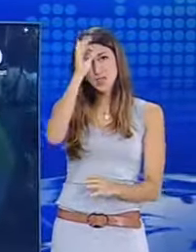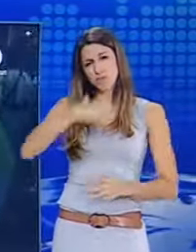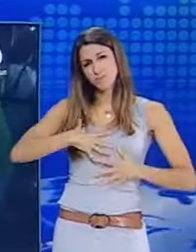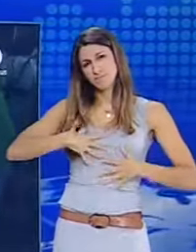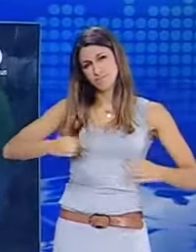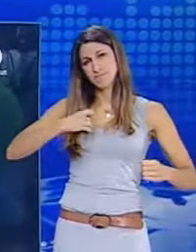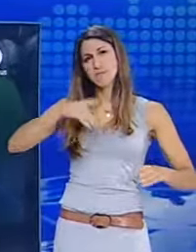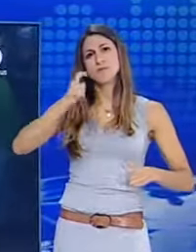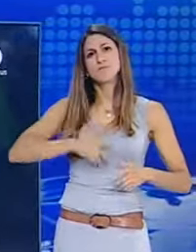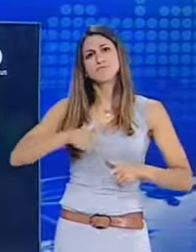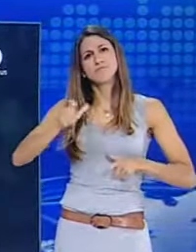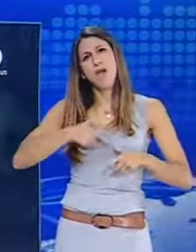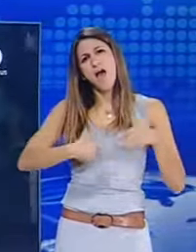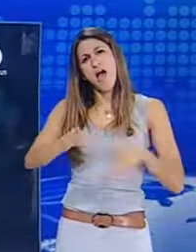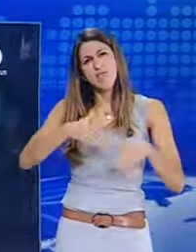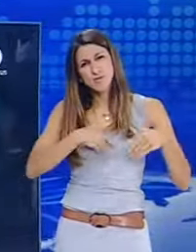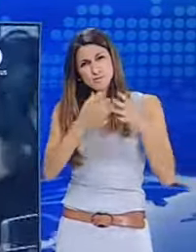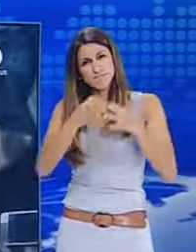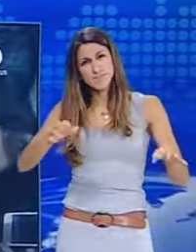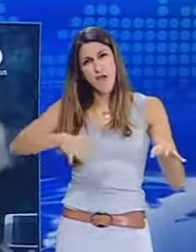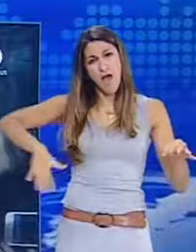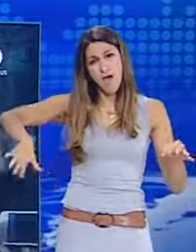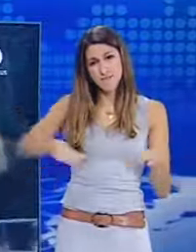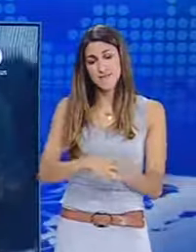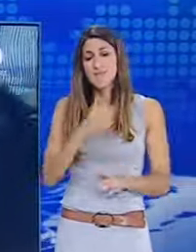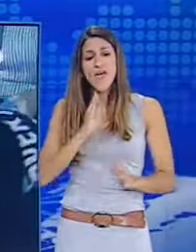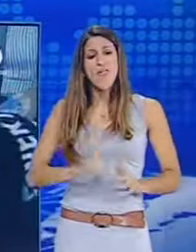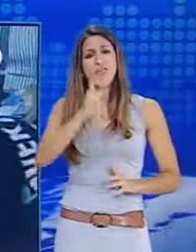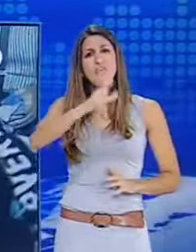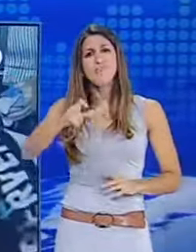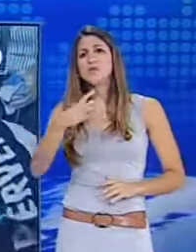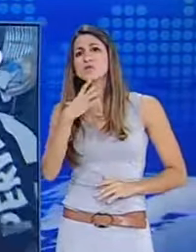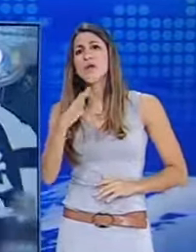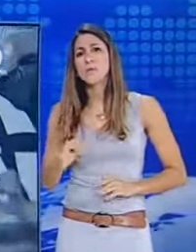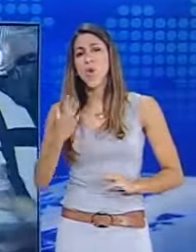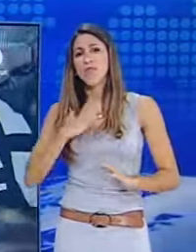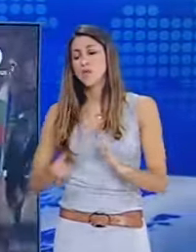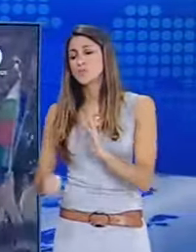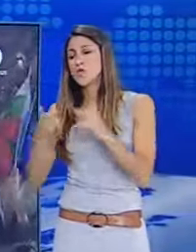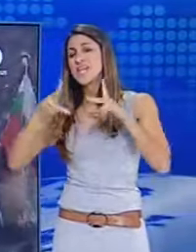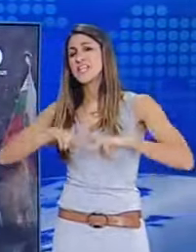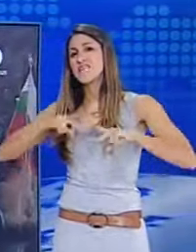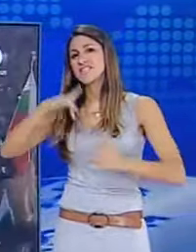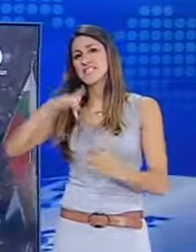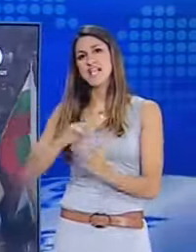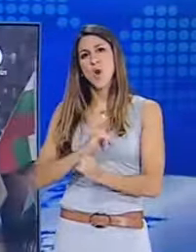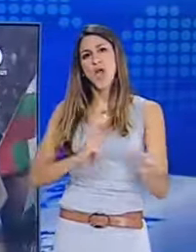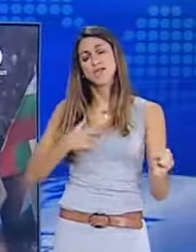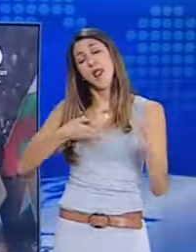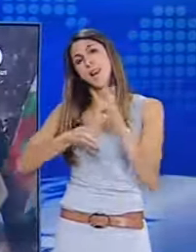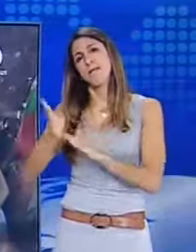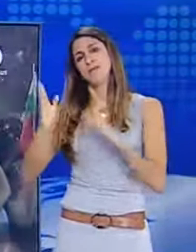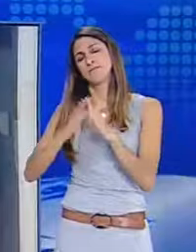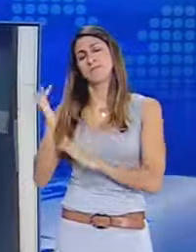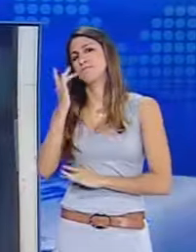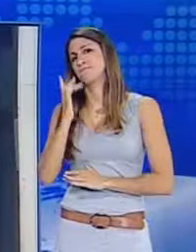Οι διαβηλώσεις στη χώρα συνεχίζονται ουσιαστικά διάλειπτα τον τελευταίο μήνα με έτοιμα την απομάκρυνση της νέας κυβέρνησης υπό τον κέντρο αριστερό Ρεσάρσκι.